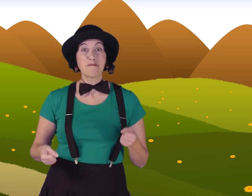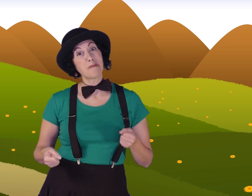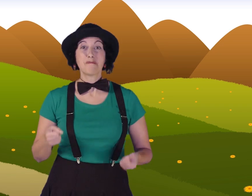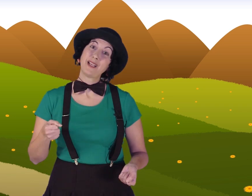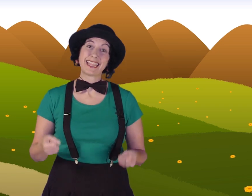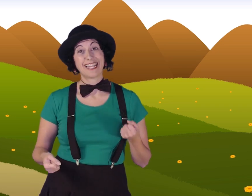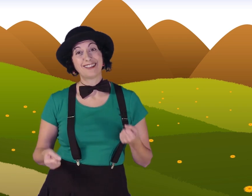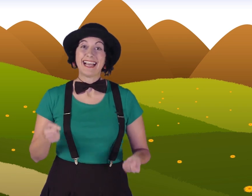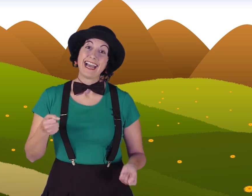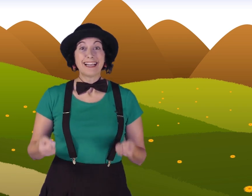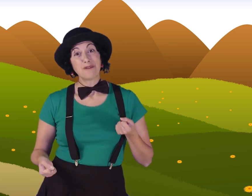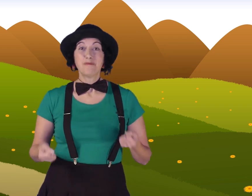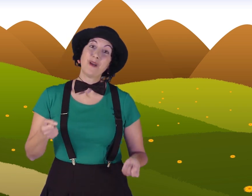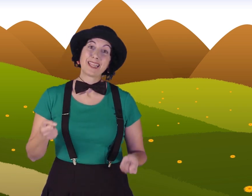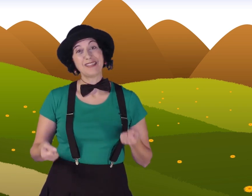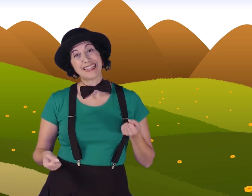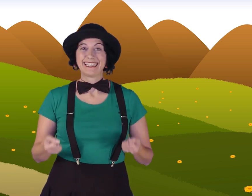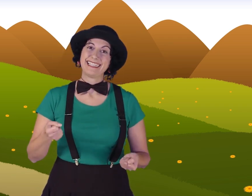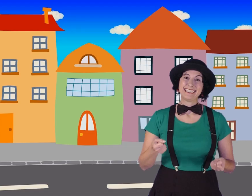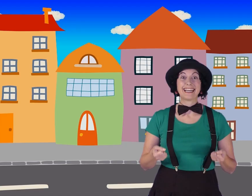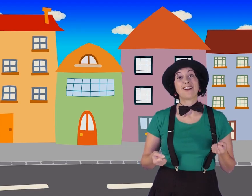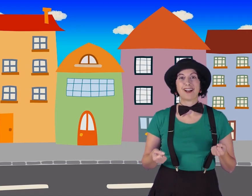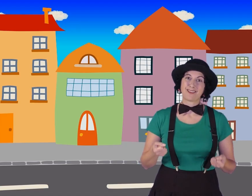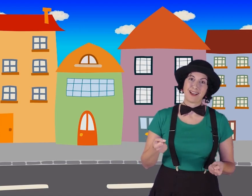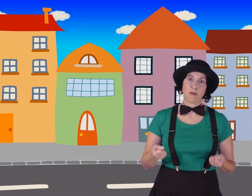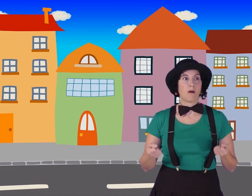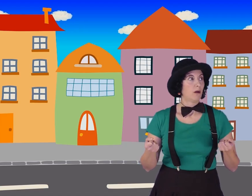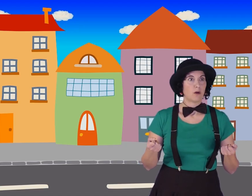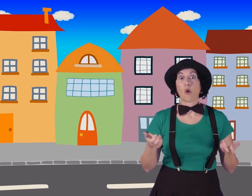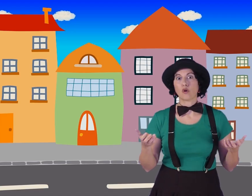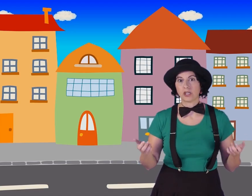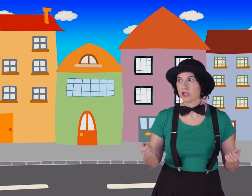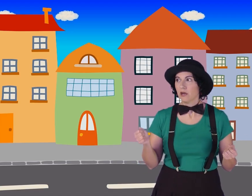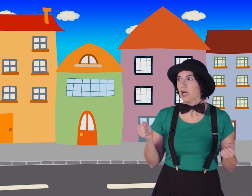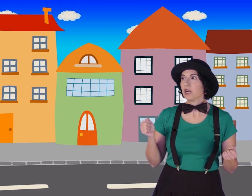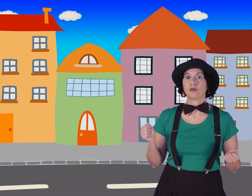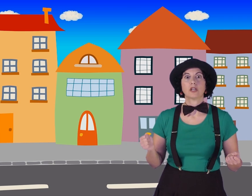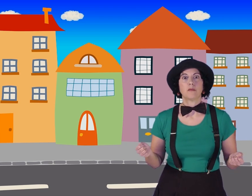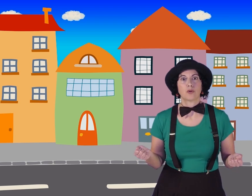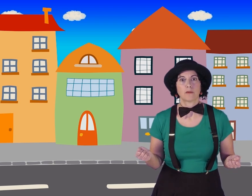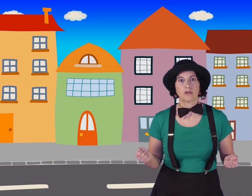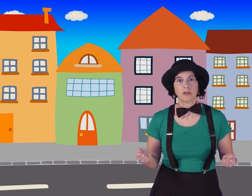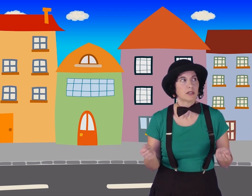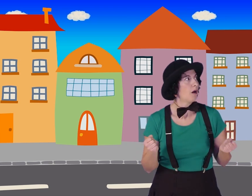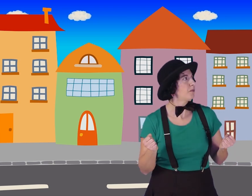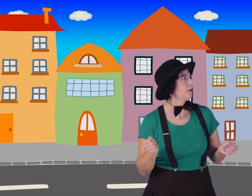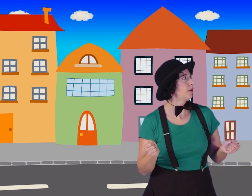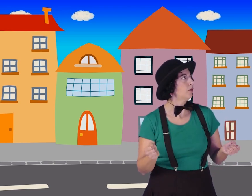pimba, pimba, se hicieron rumbo a la ciudad. Llegaron a la ciudad. ¡Oh, coches! El ratón de campo no sabía dónde meterse. ¡Ay, por favor!